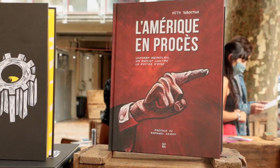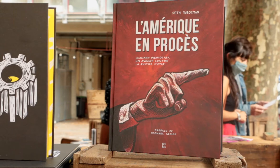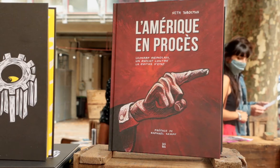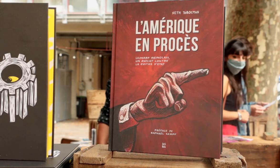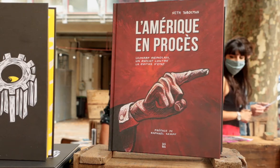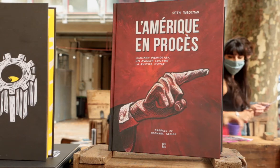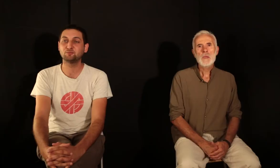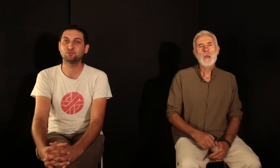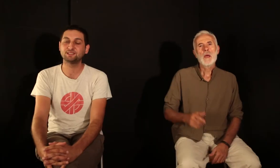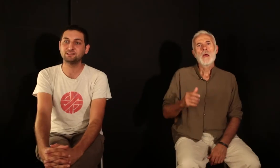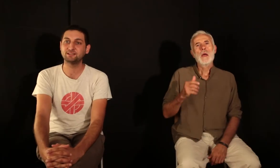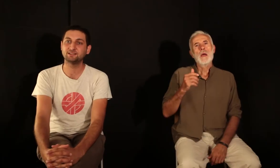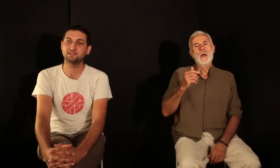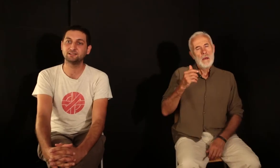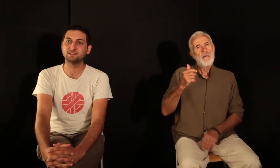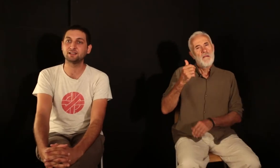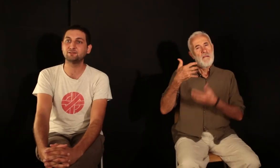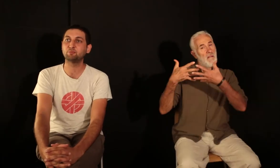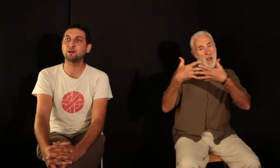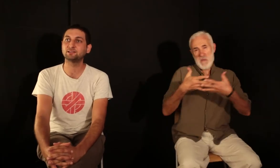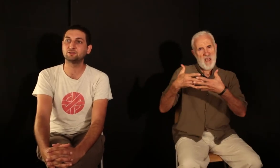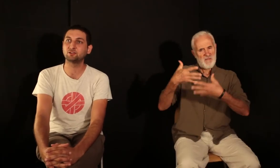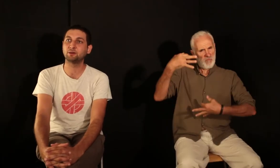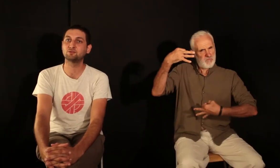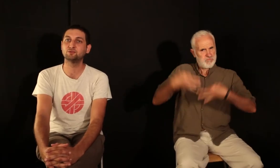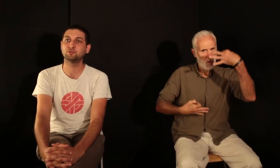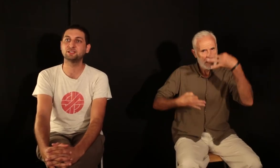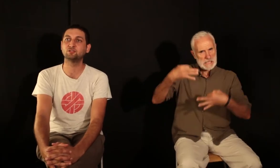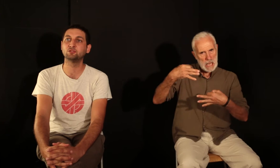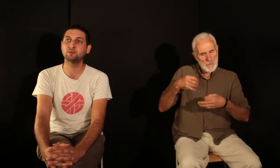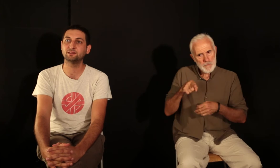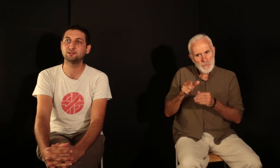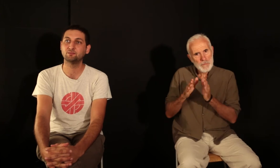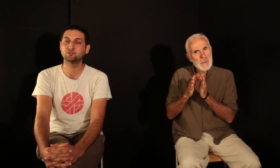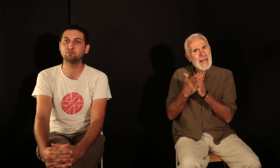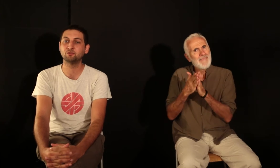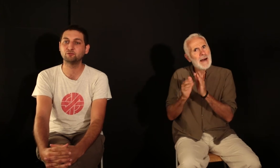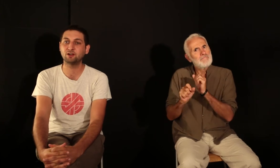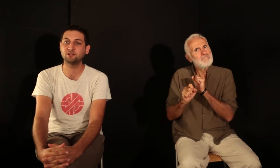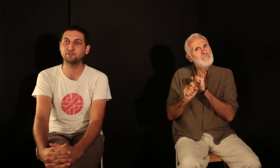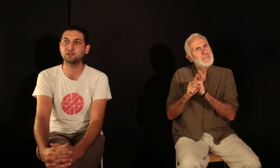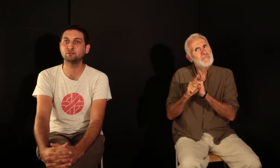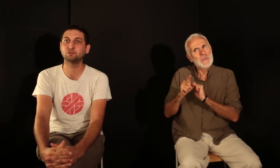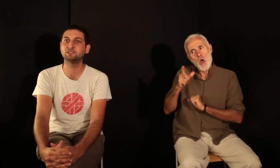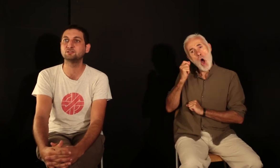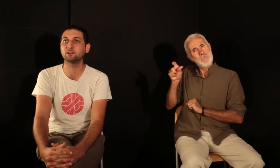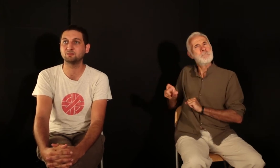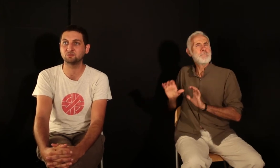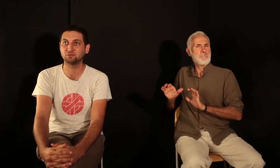Donc « L'Amérique en procès » est un livre un peu particulier dans le parcours de Seth Bachman, puisque pour une fois, il fait œuvre d'historien, on peut